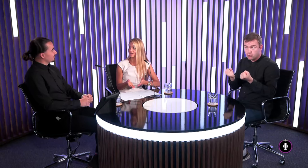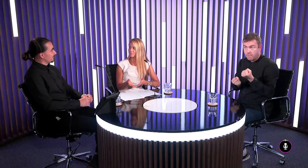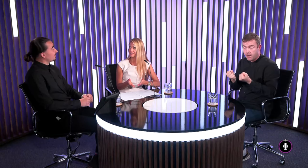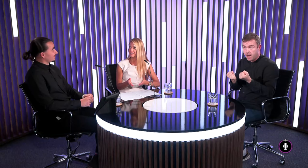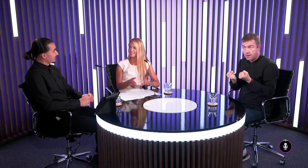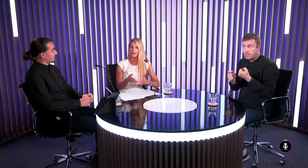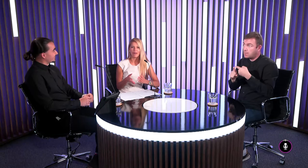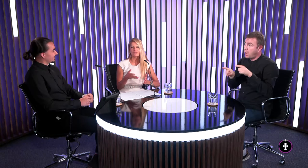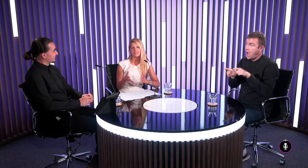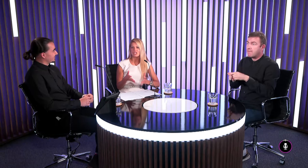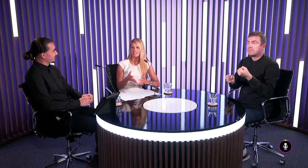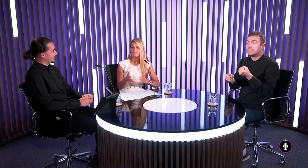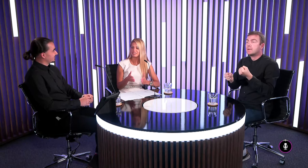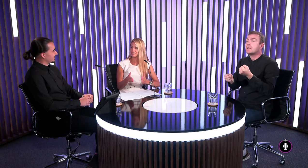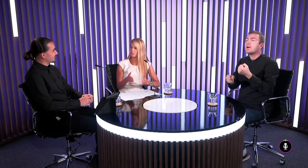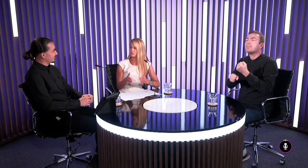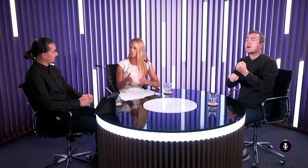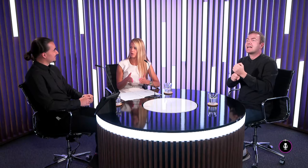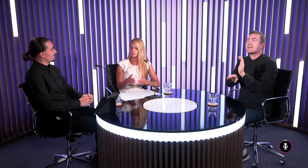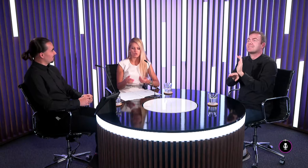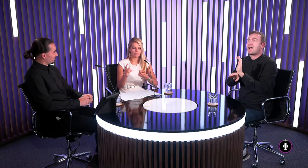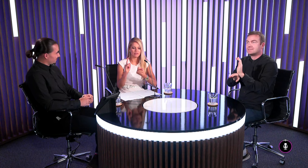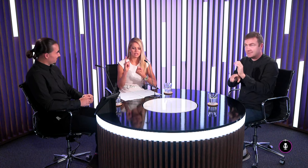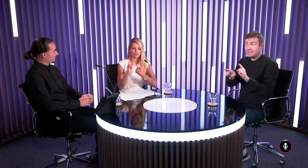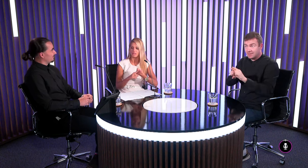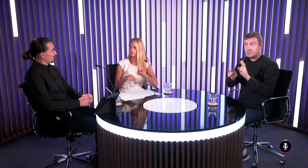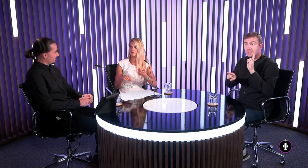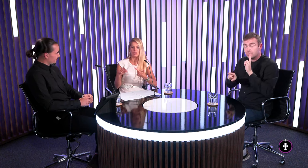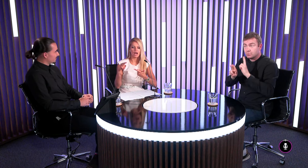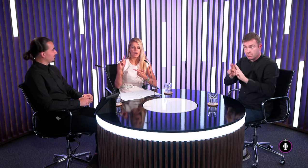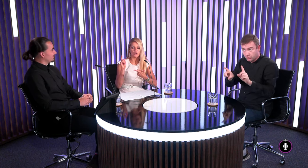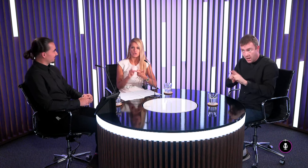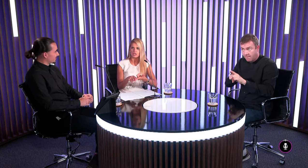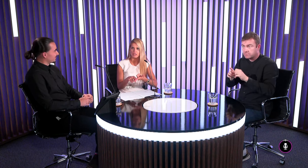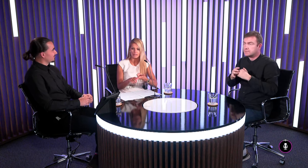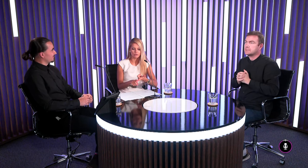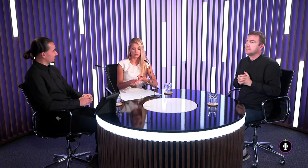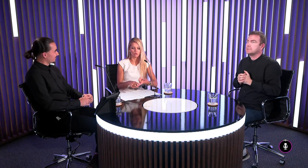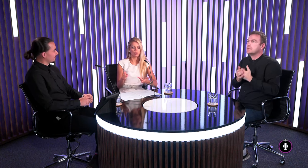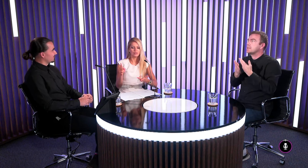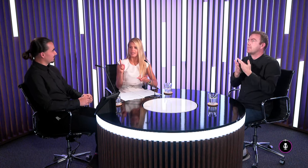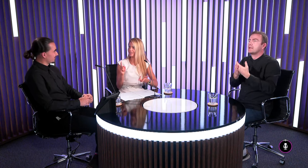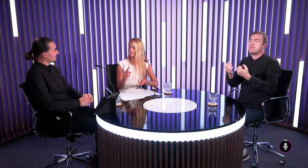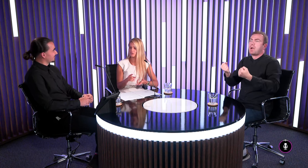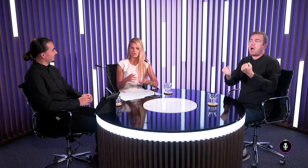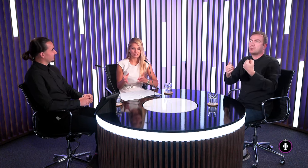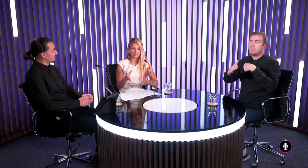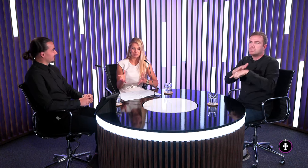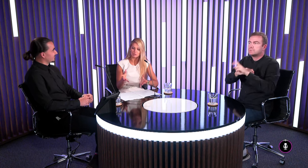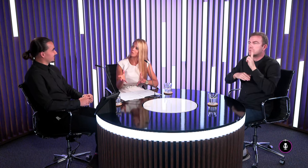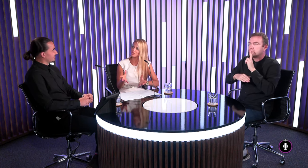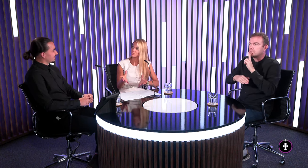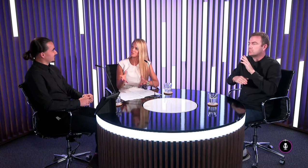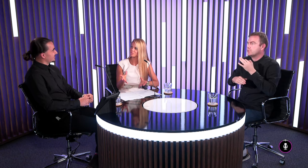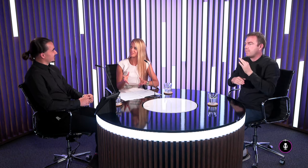taksikármi Tak majú taktiež nejaké tie vychytávky v tom aute možná by vedeli že im niekto volá že niekto trúbi na nich že